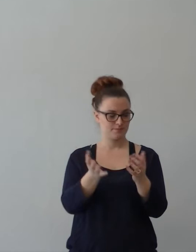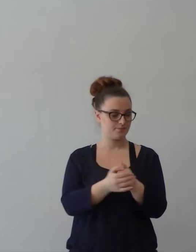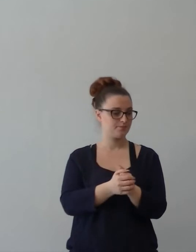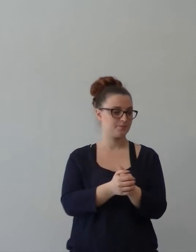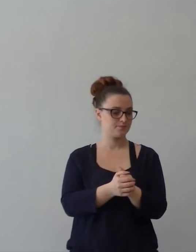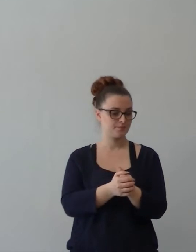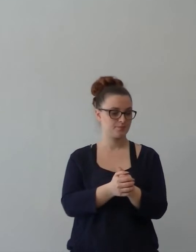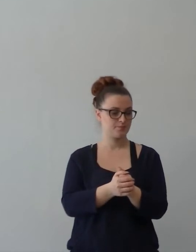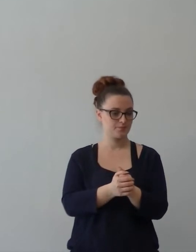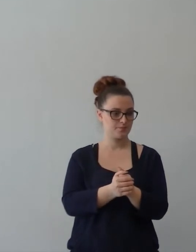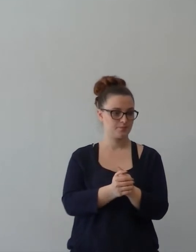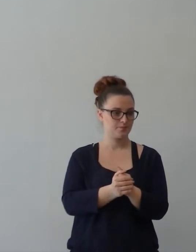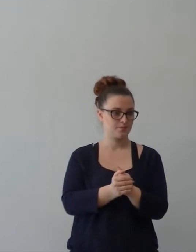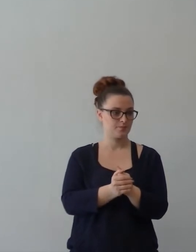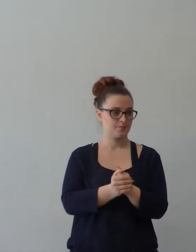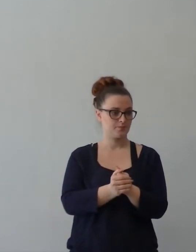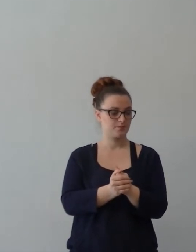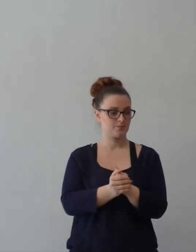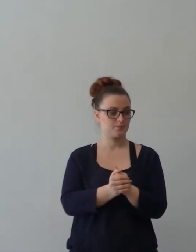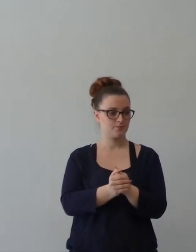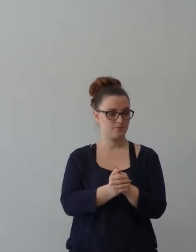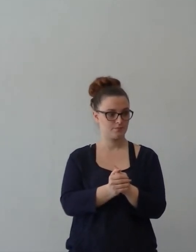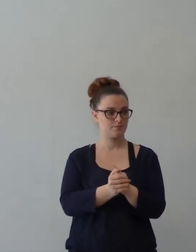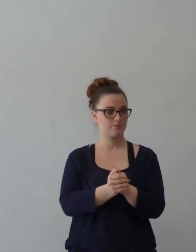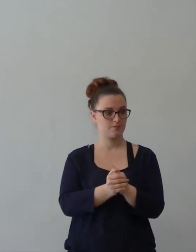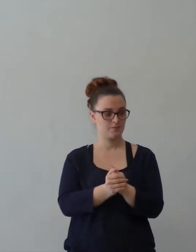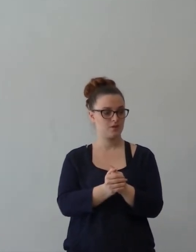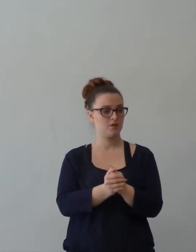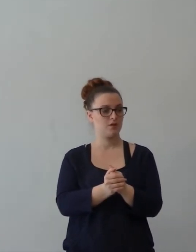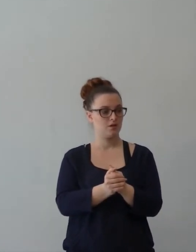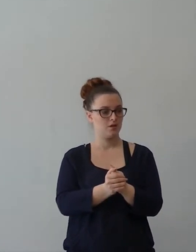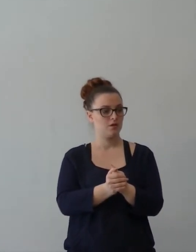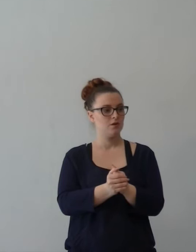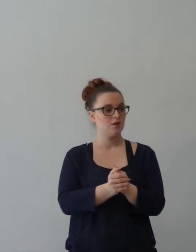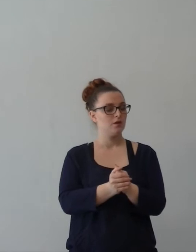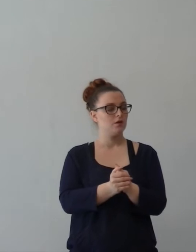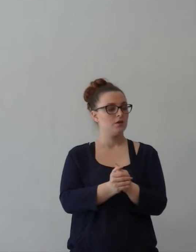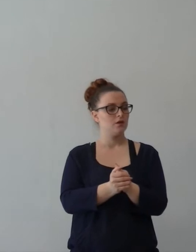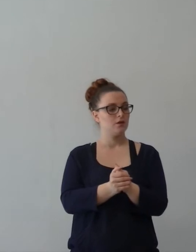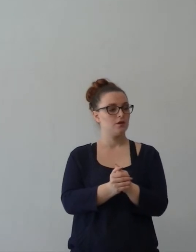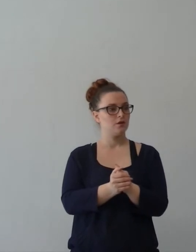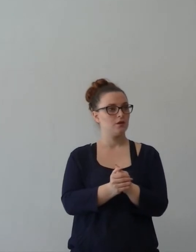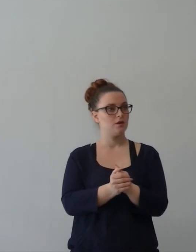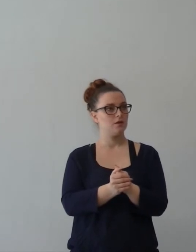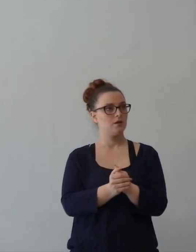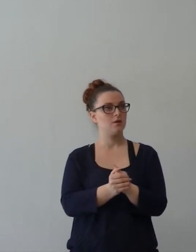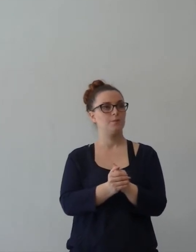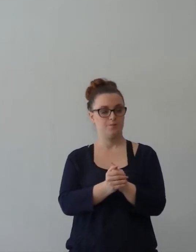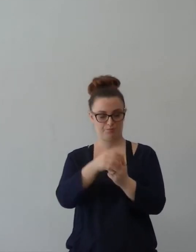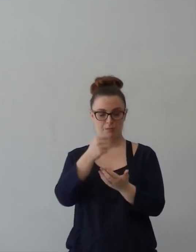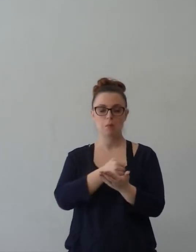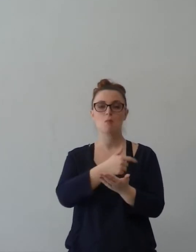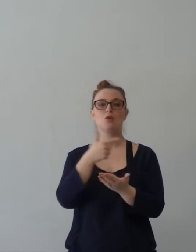comportandosi bene, ma che comunque annunciavano il Vangelo. Mi diceva, la cosa importante è che Cristo venga